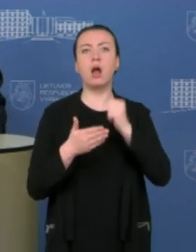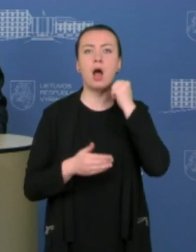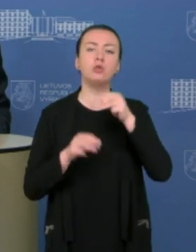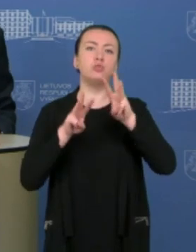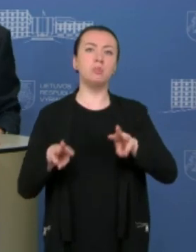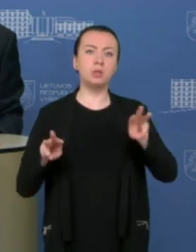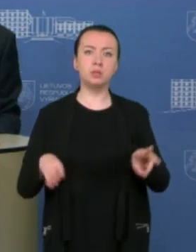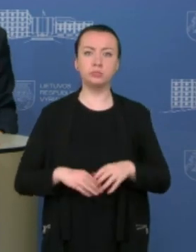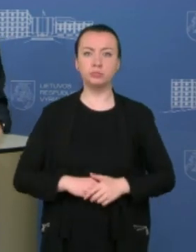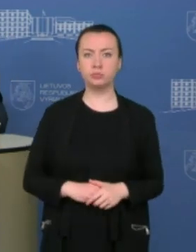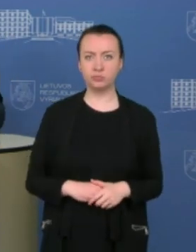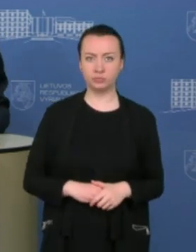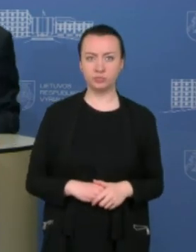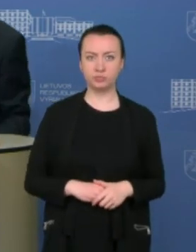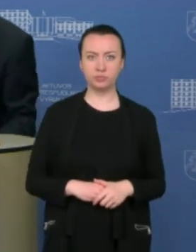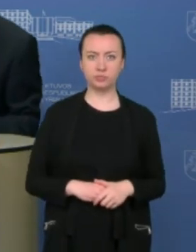ačiū ministra. Ačiū.